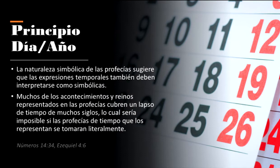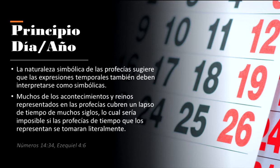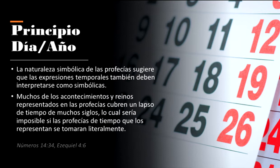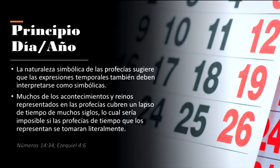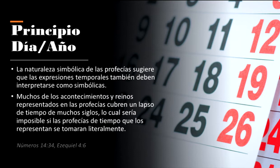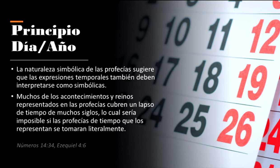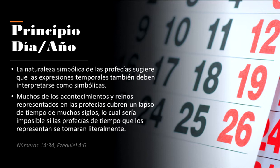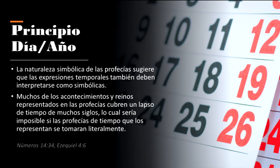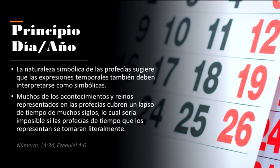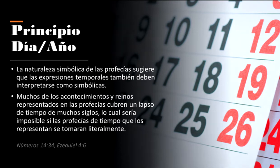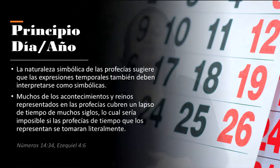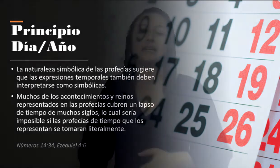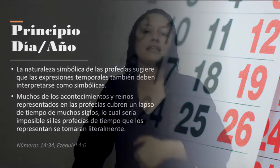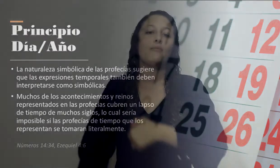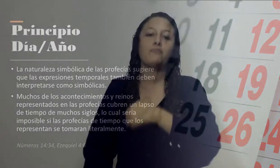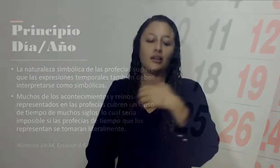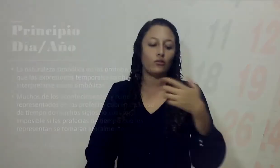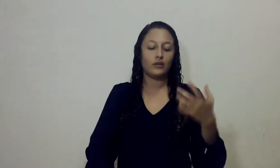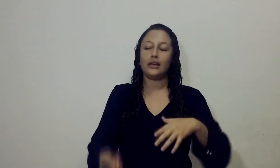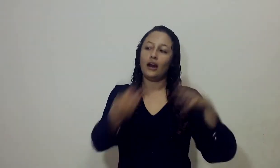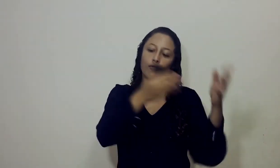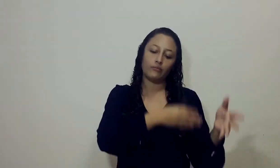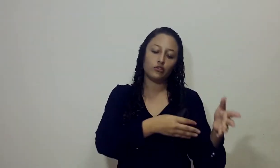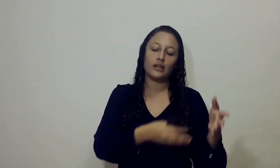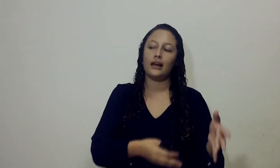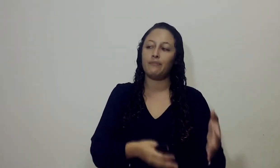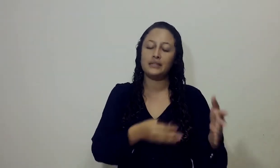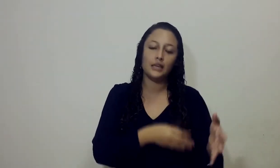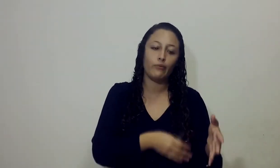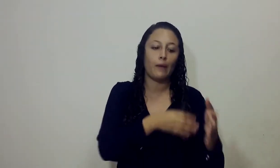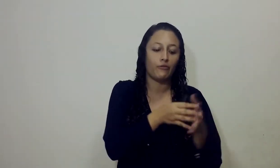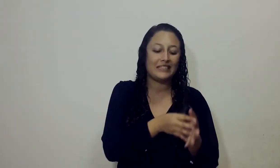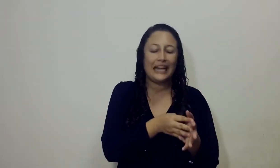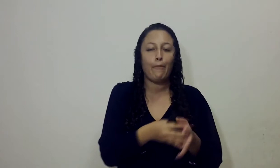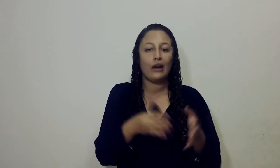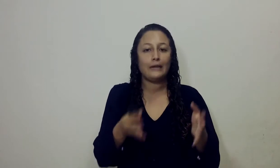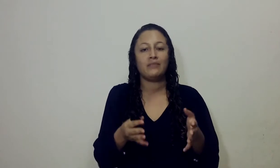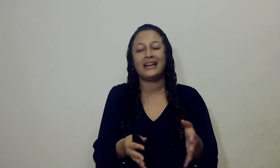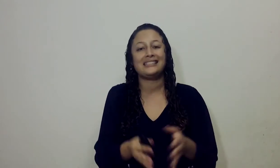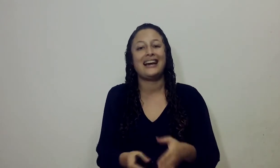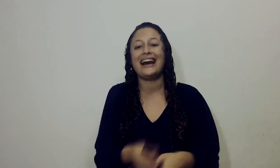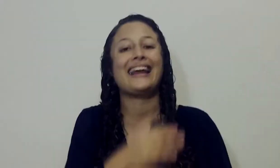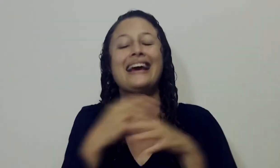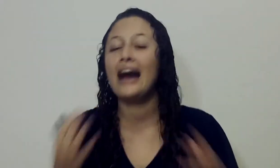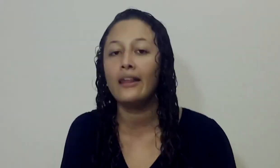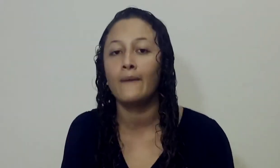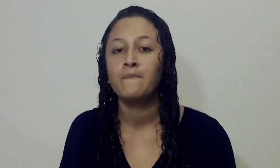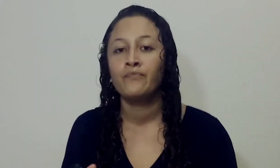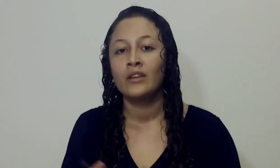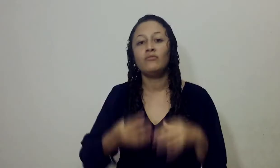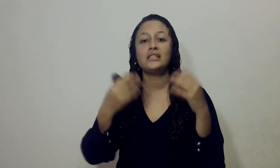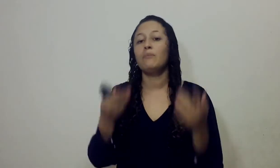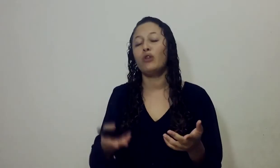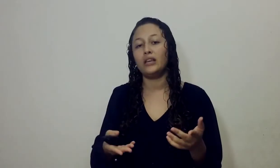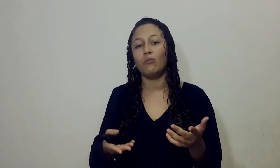interpretarse Como simbólicas Ya estamos viendo Y lo vimos al principio La profecía apocalíptica Está cargada